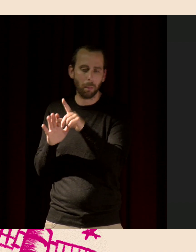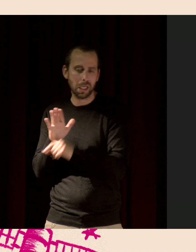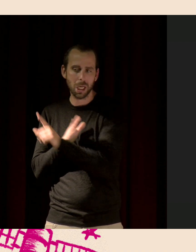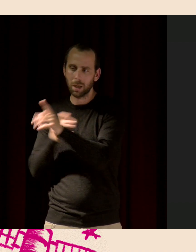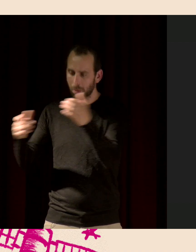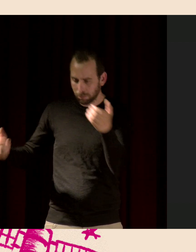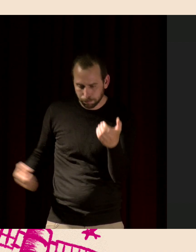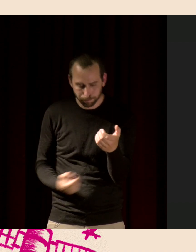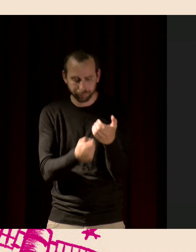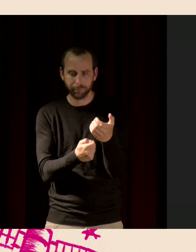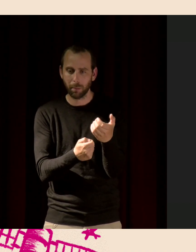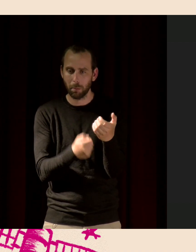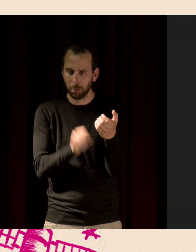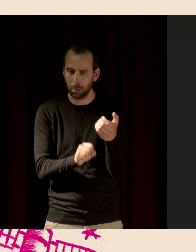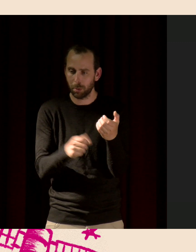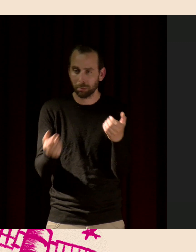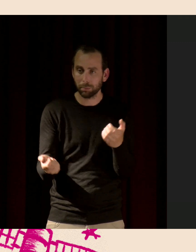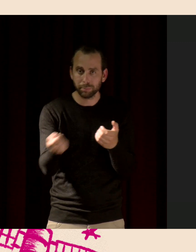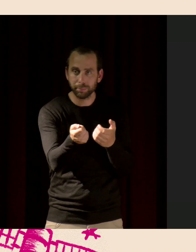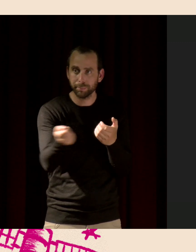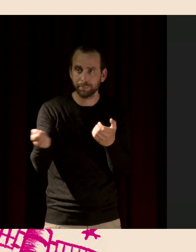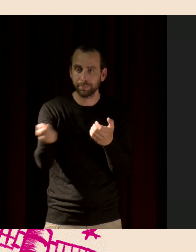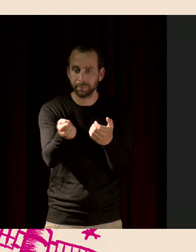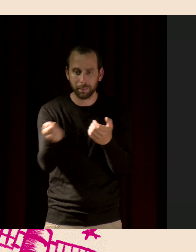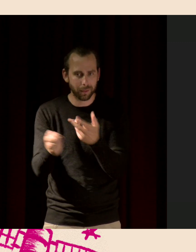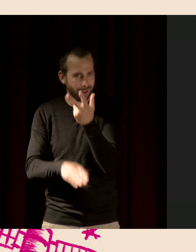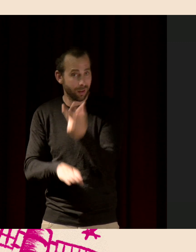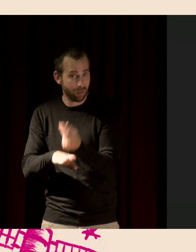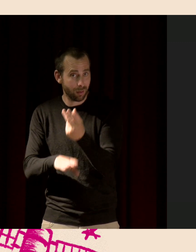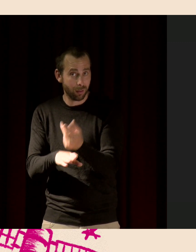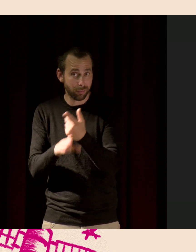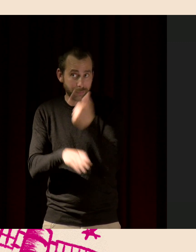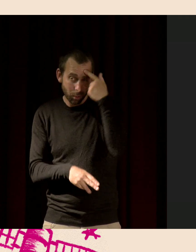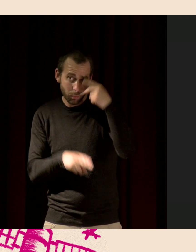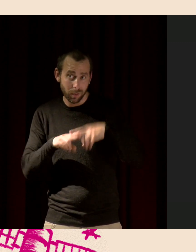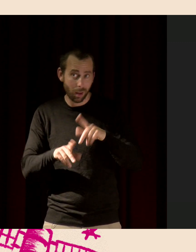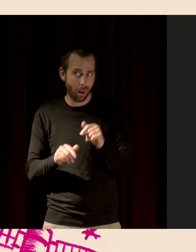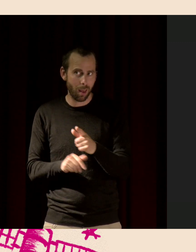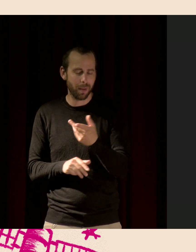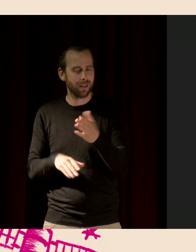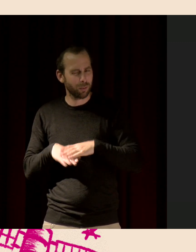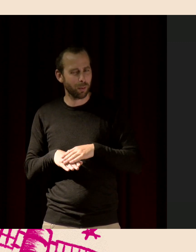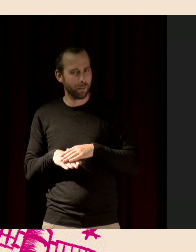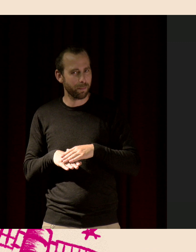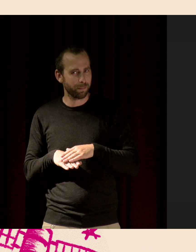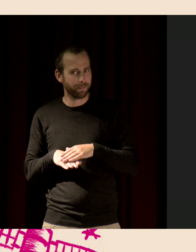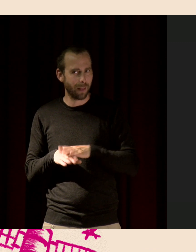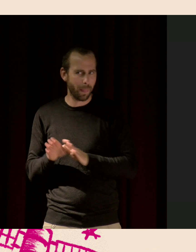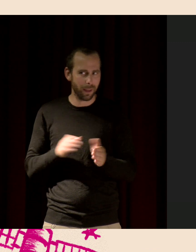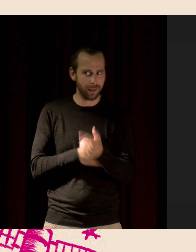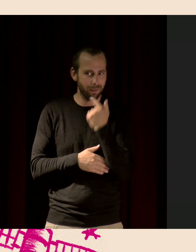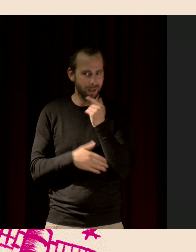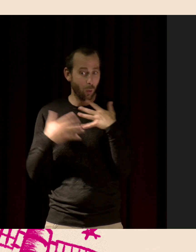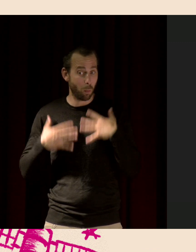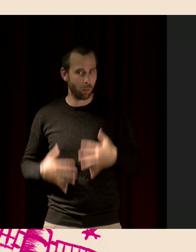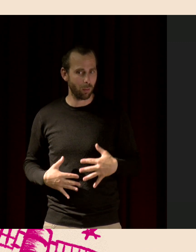ces téléphones. Alors, n pas toujours terrible. Mais ça fait un souvenir. Et en fait, plus que ça, je pense que ça change notre comportement d'observation parce que